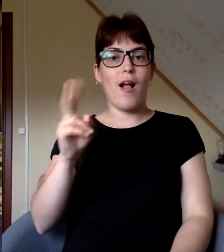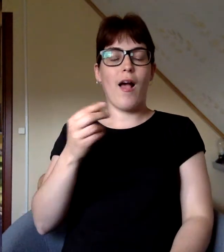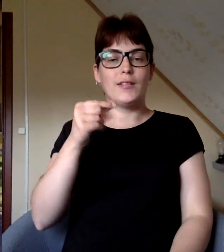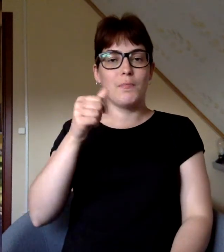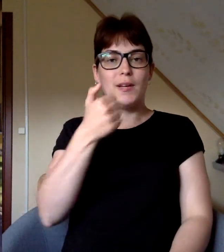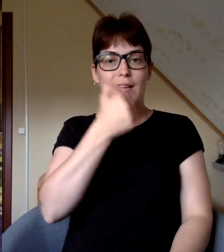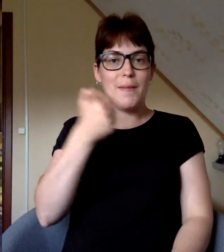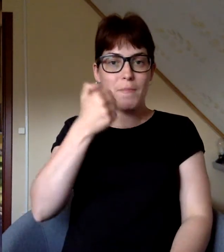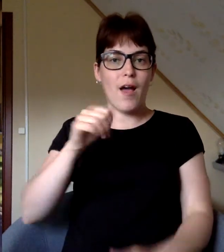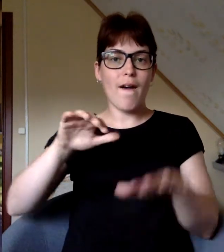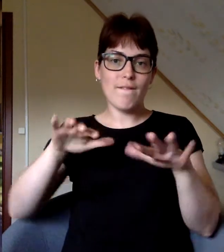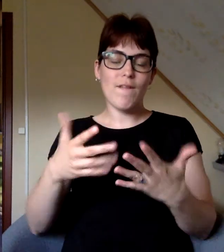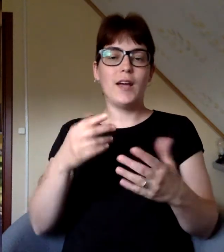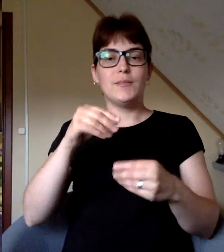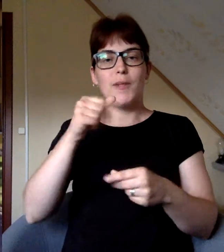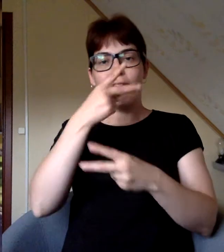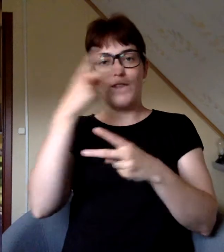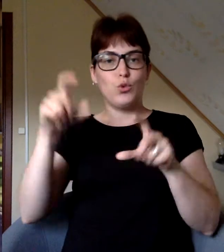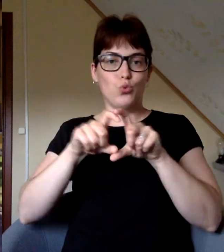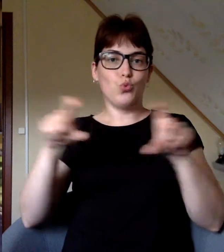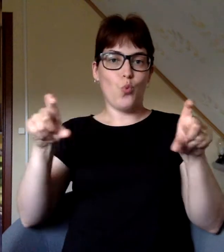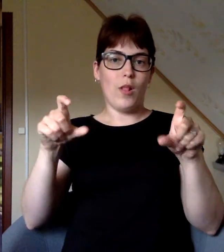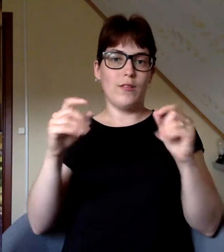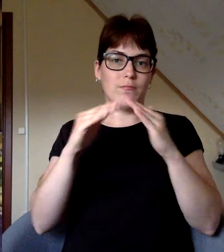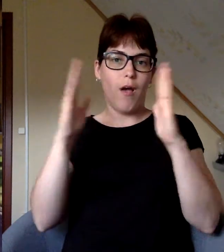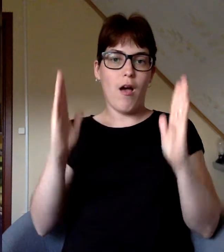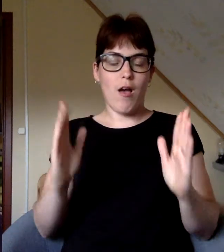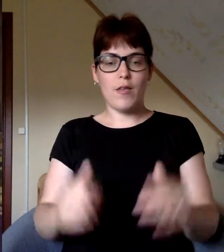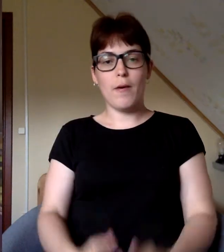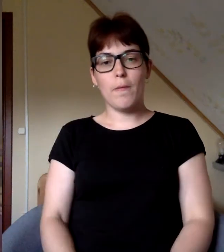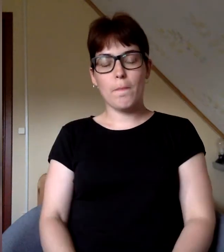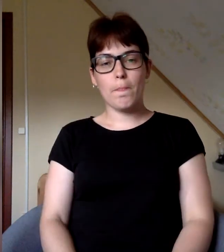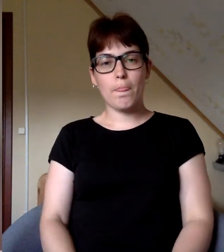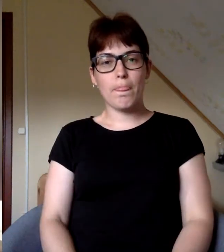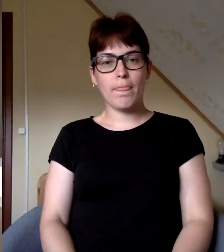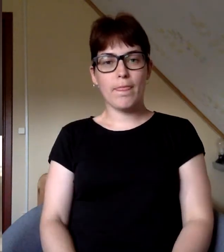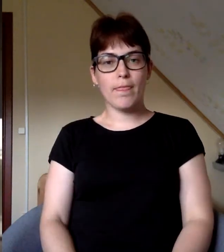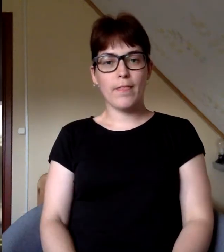zinām, kā Smeltenes ģimnāzijas, ja tagad kā Smeltenes vidusskolas ēku.